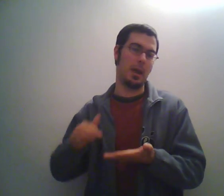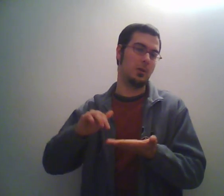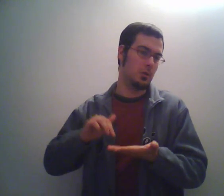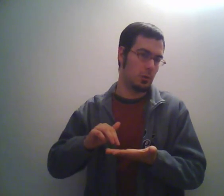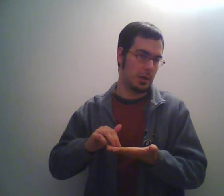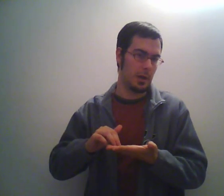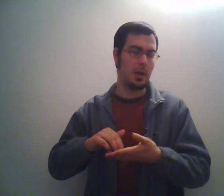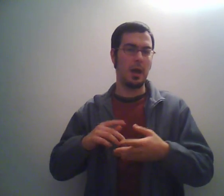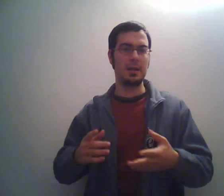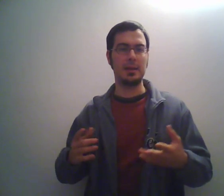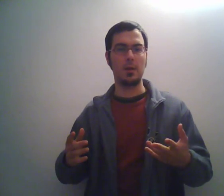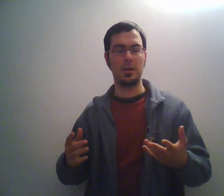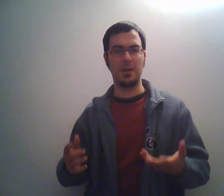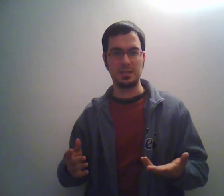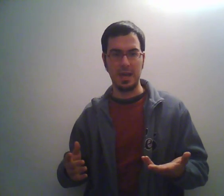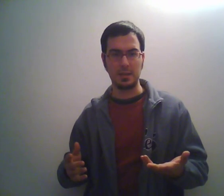meglio Luke, all'interno dei vari sketch.